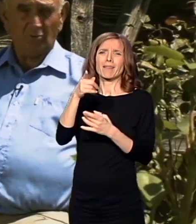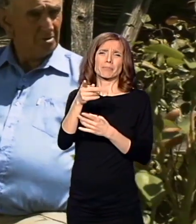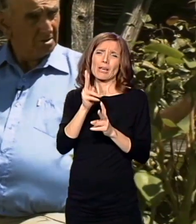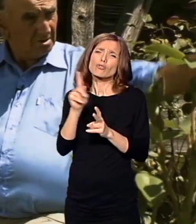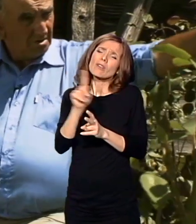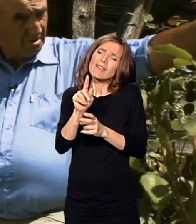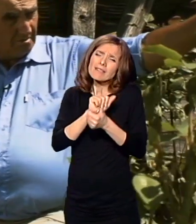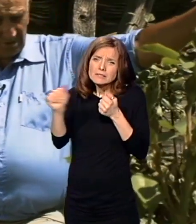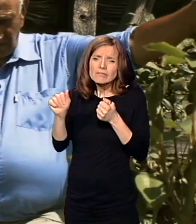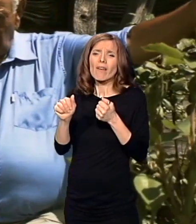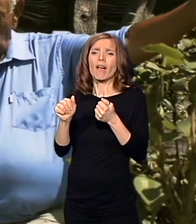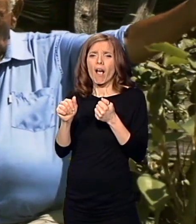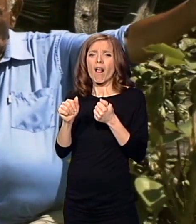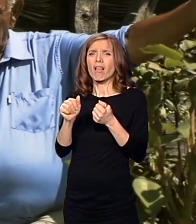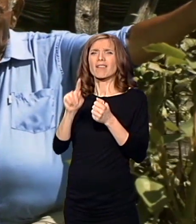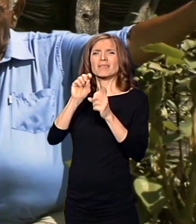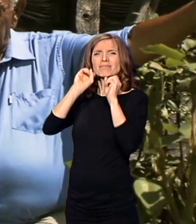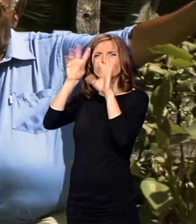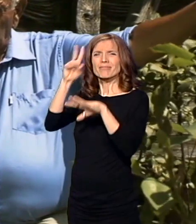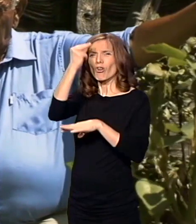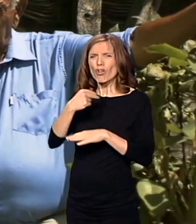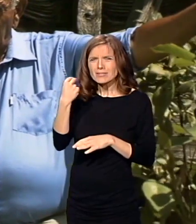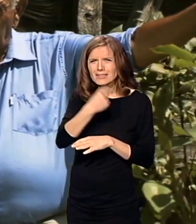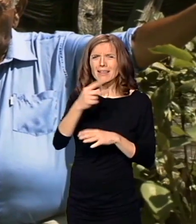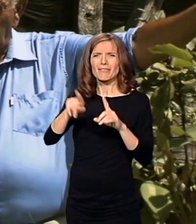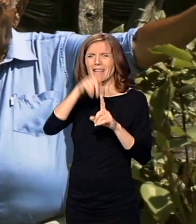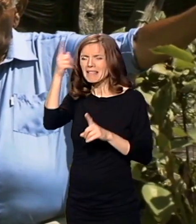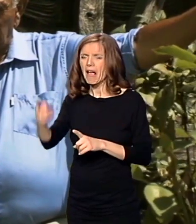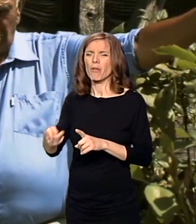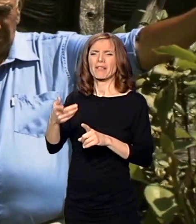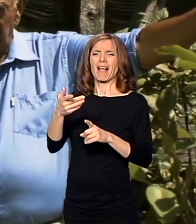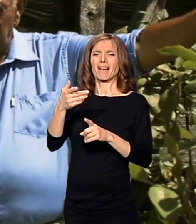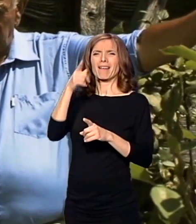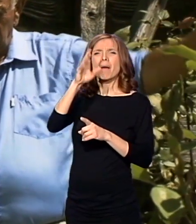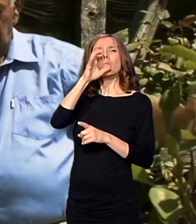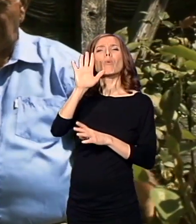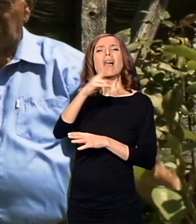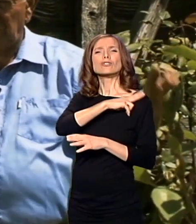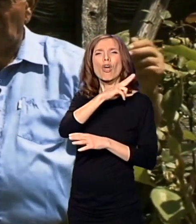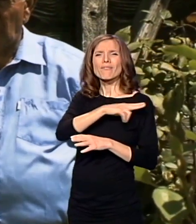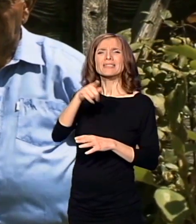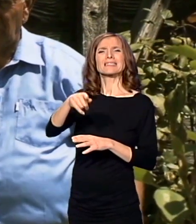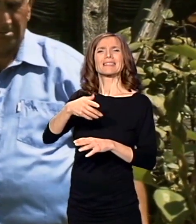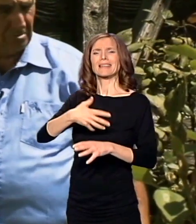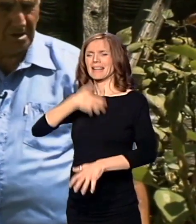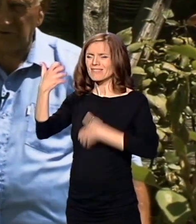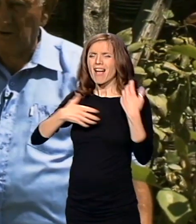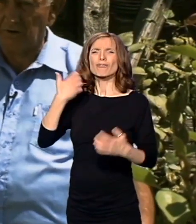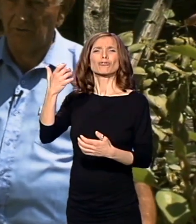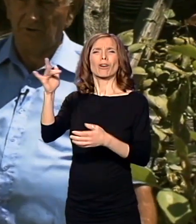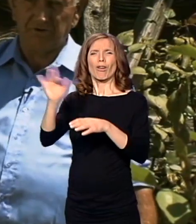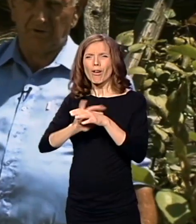sve nego. Pa tamo je koko crkve ceo dan te Bugari, Bugarske oficiri, svlači i gole, šta